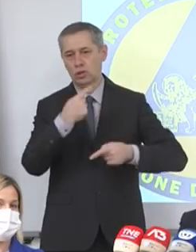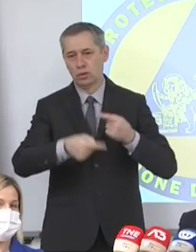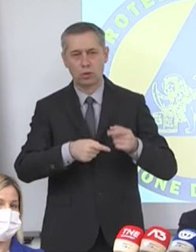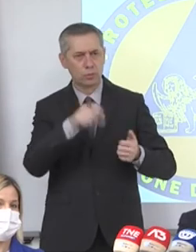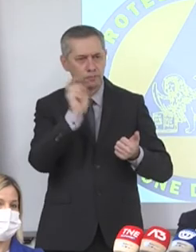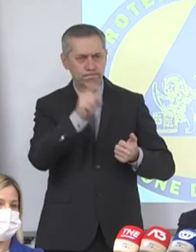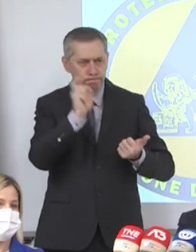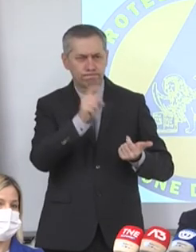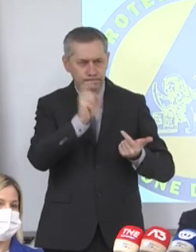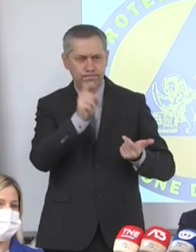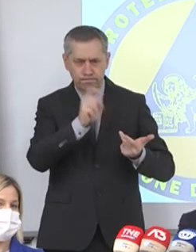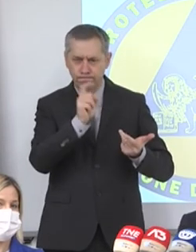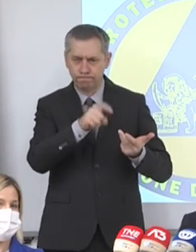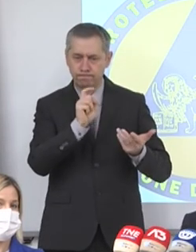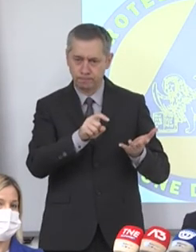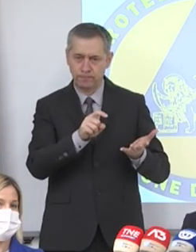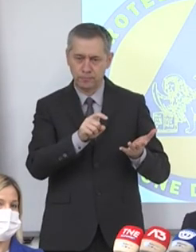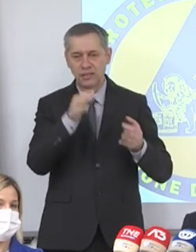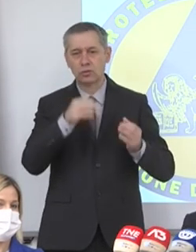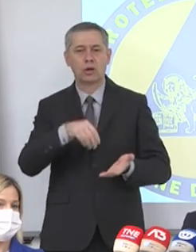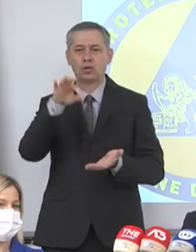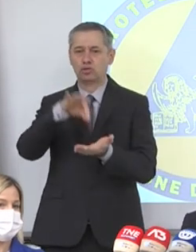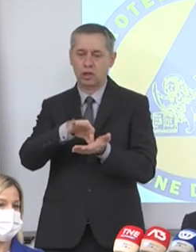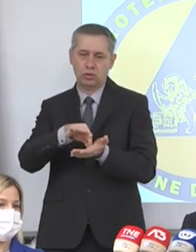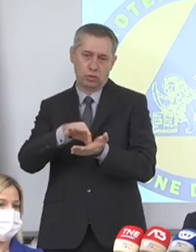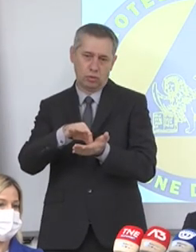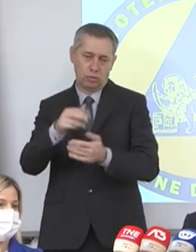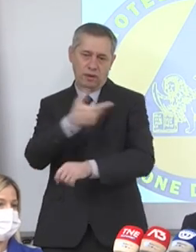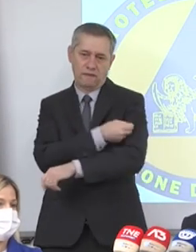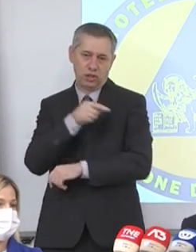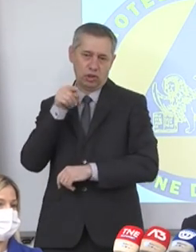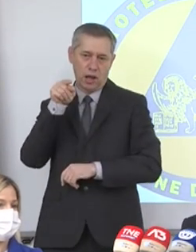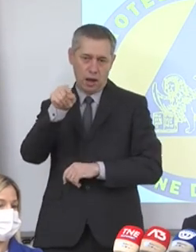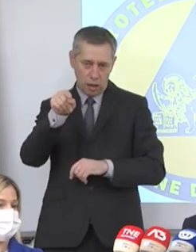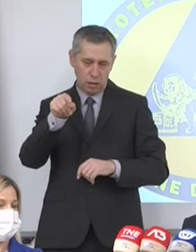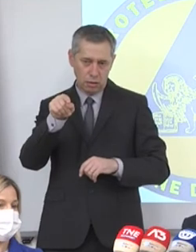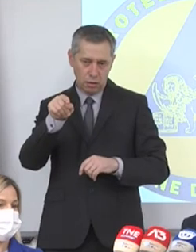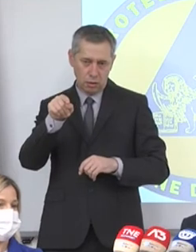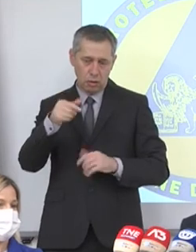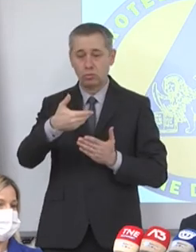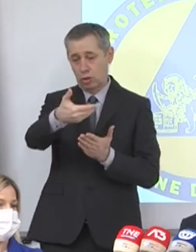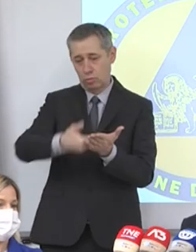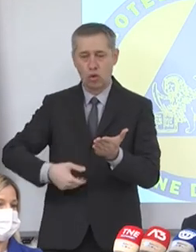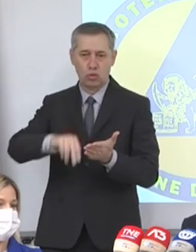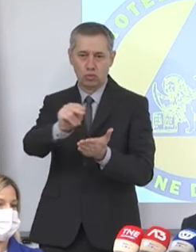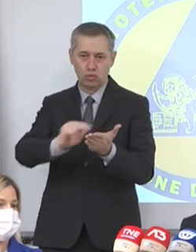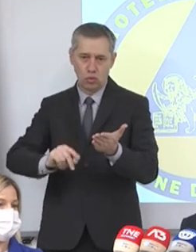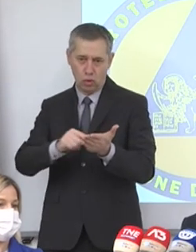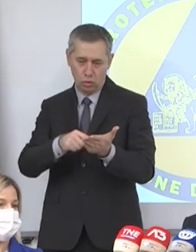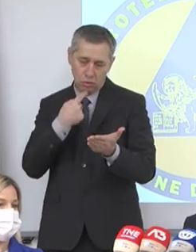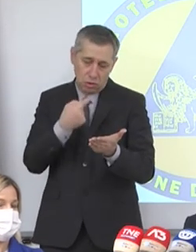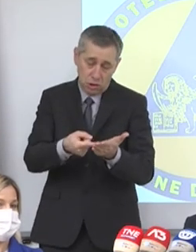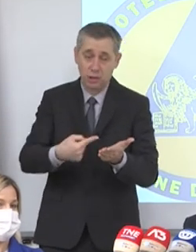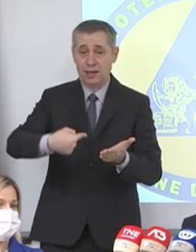prenotazione e sa che al centro vaccinale firmerà una dichiarazione su un modulo nel quale ci sarà scritto io,